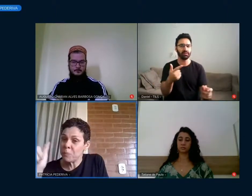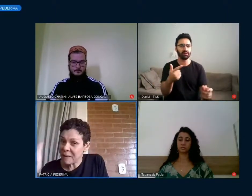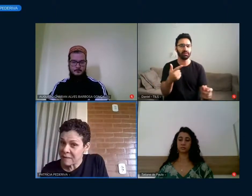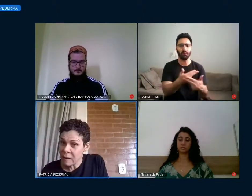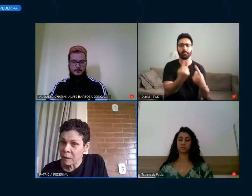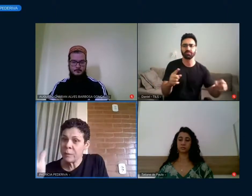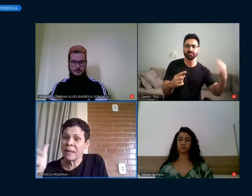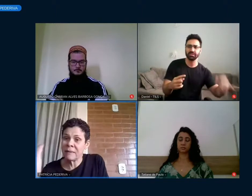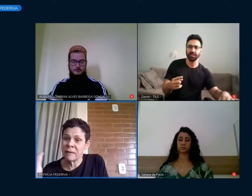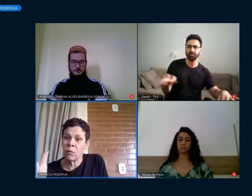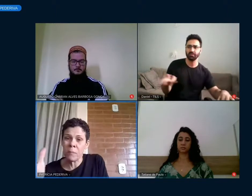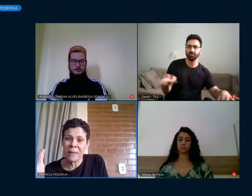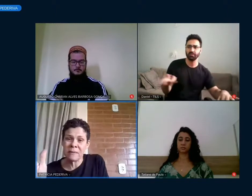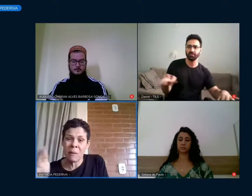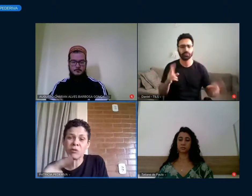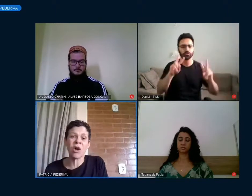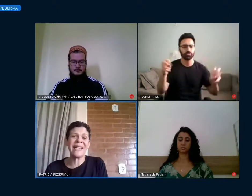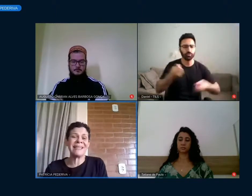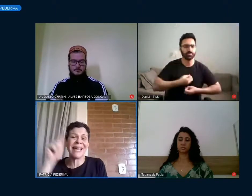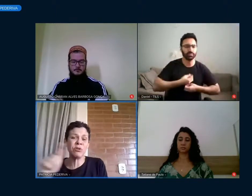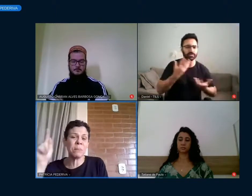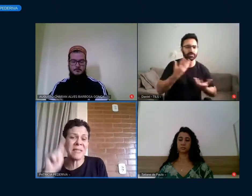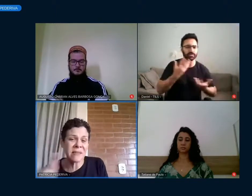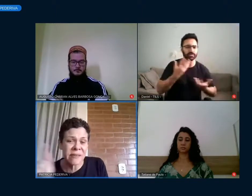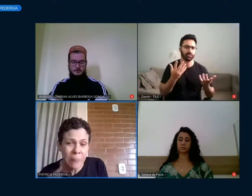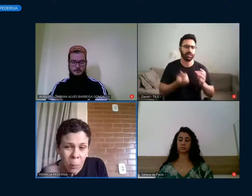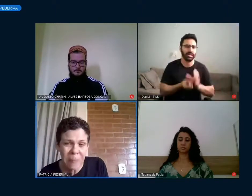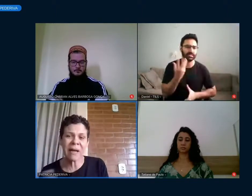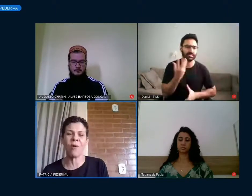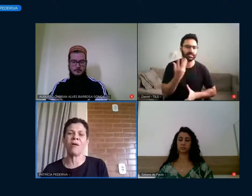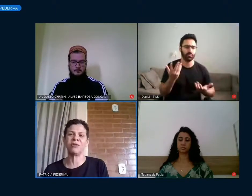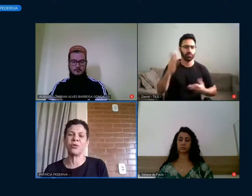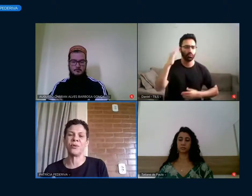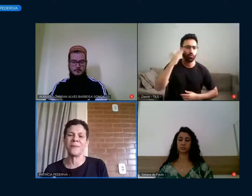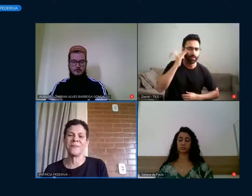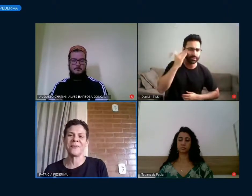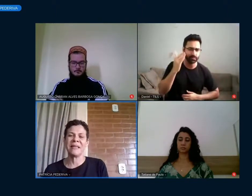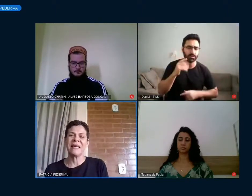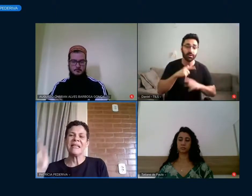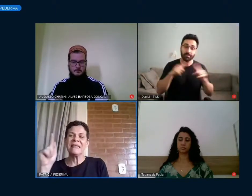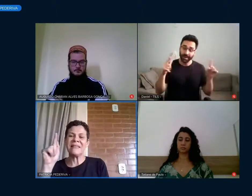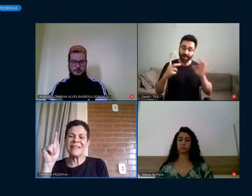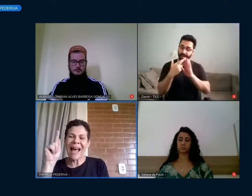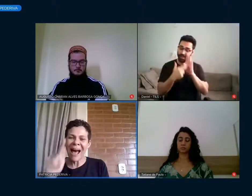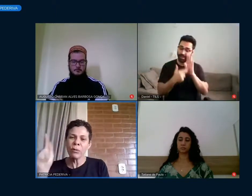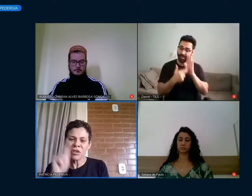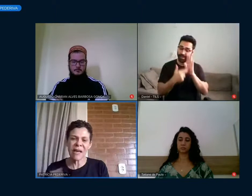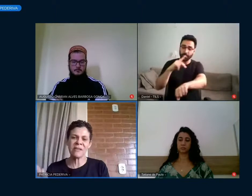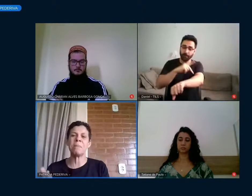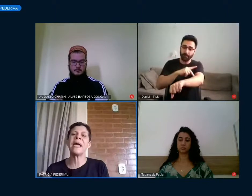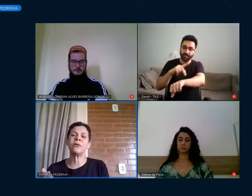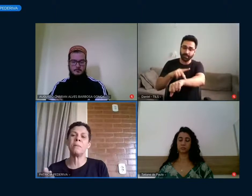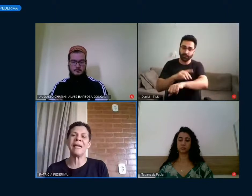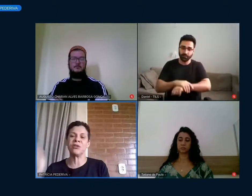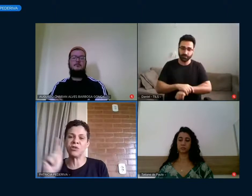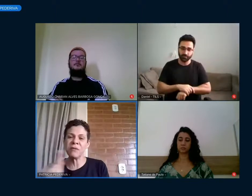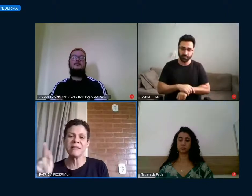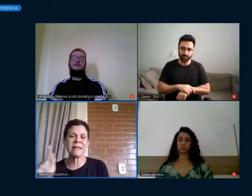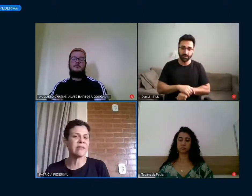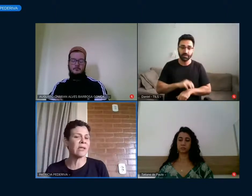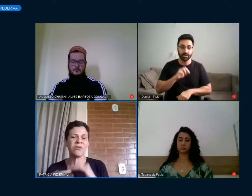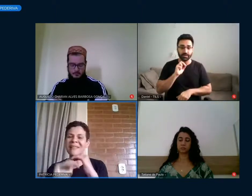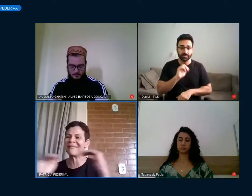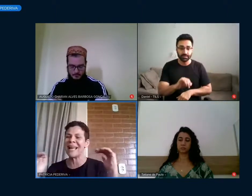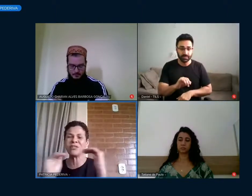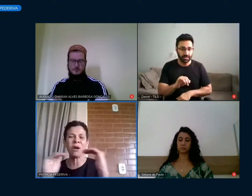em termos de expressão, criação, compreensão. Só que em termos de princípio pedagógico, se há o desrespeito pela